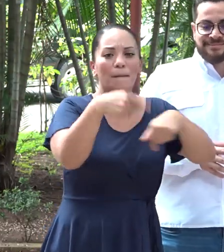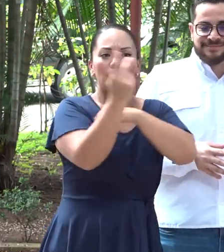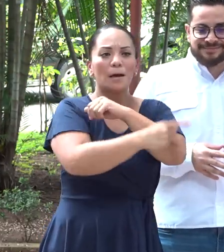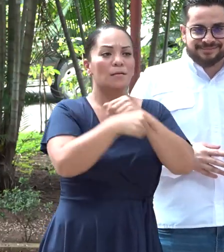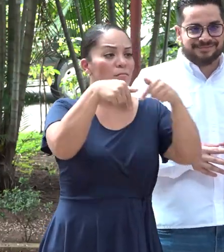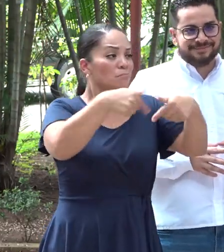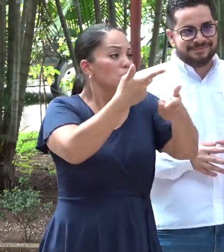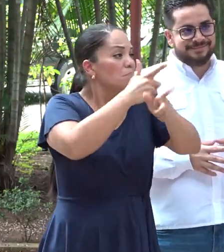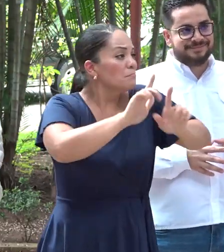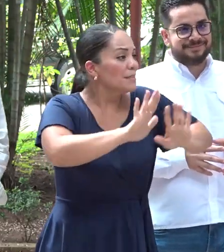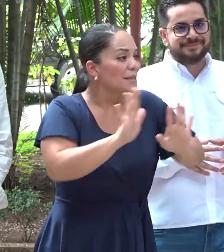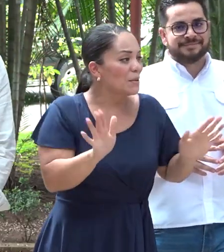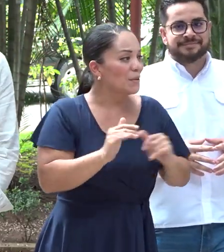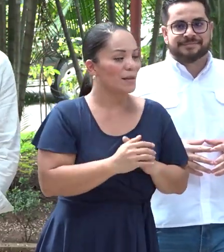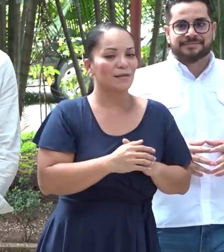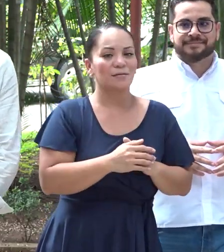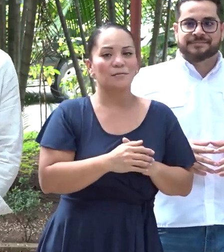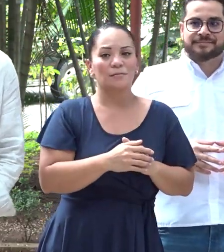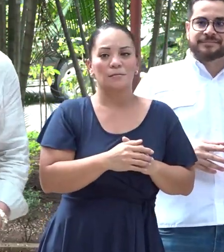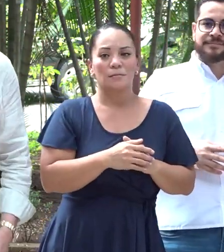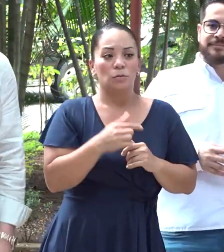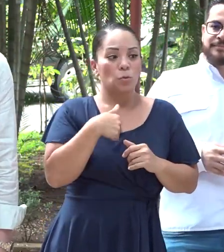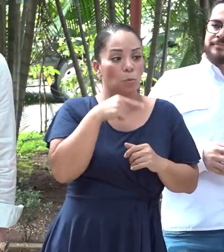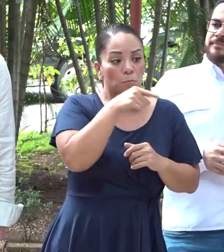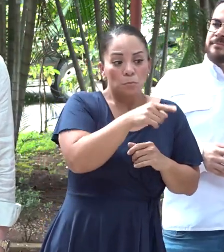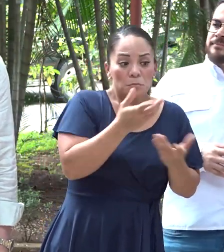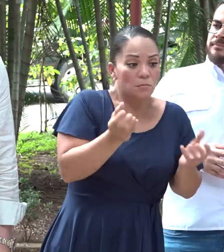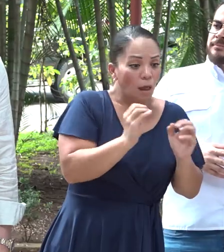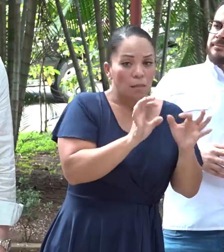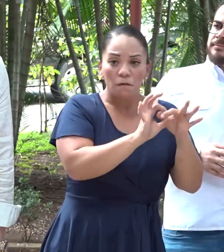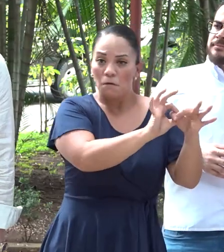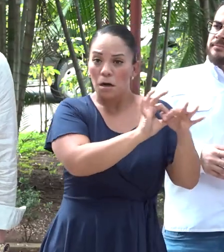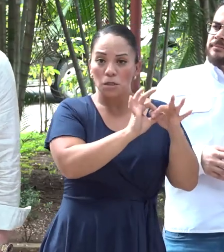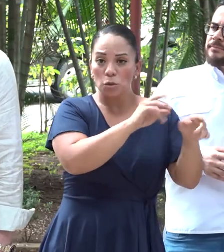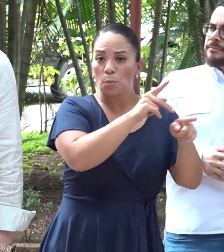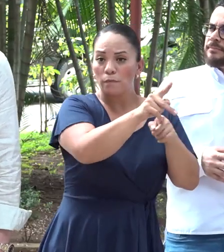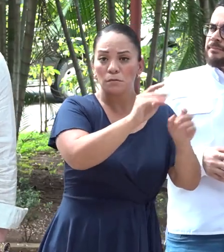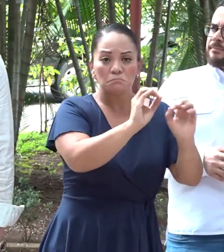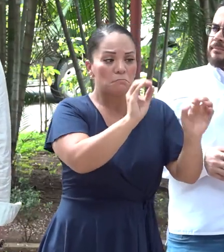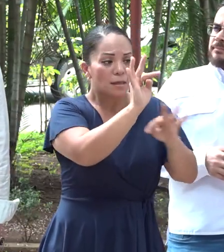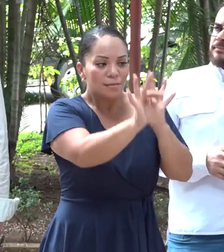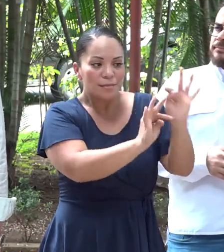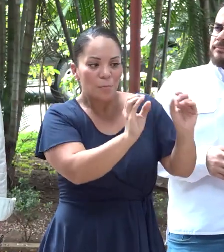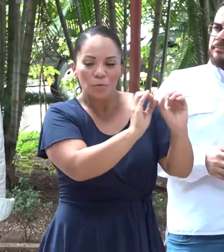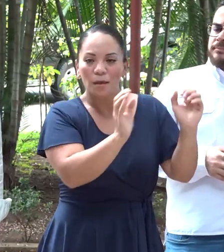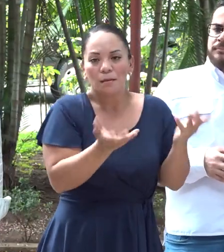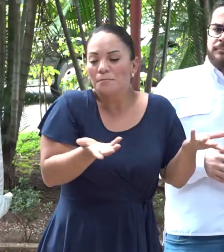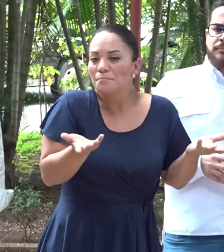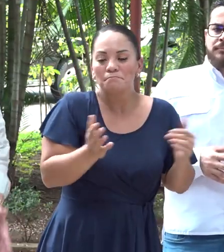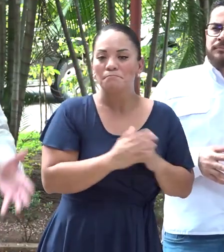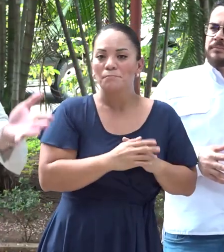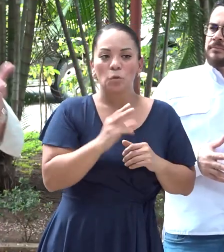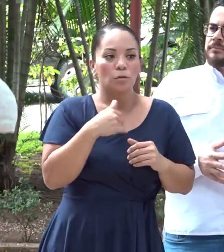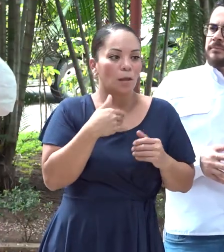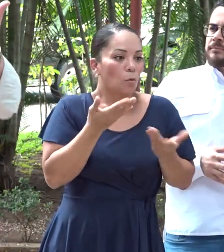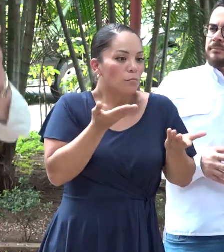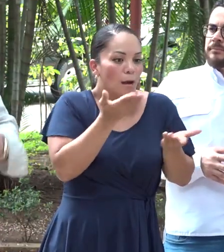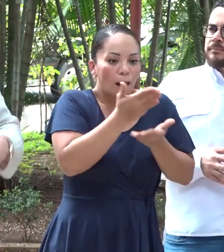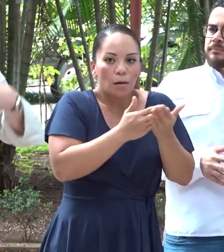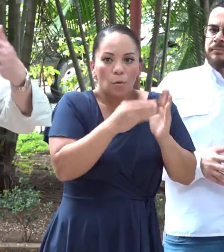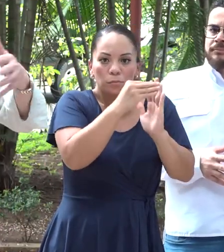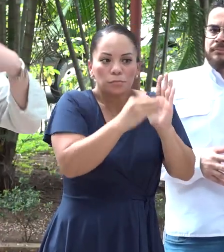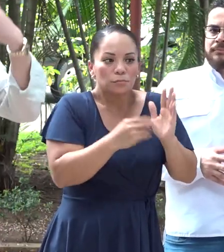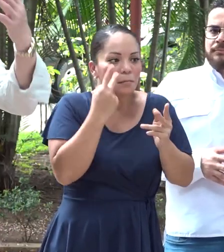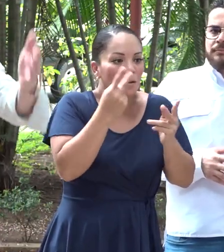libre. Yo con él no tengo ninguna relación profesional de ningún tipo y no, no tengo planes de verlo. Me